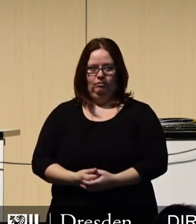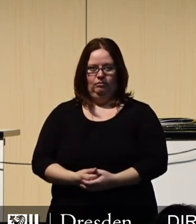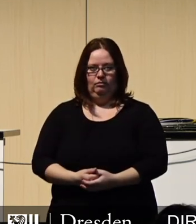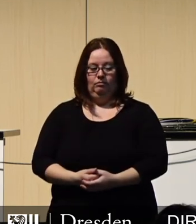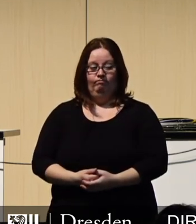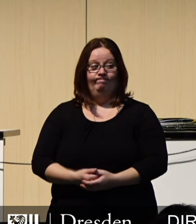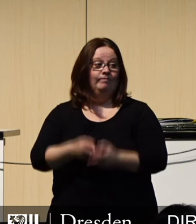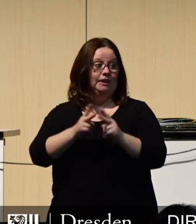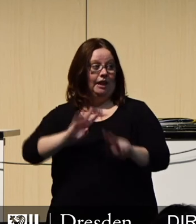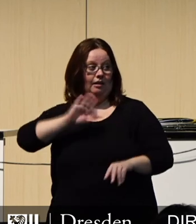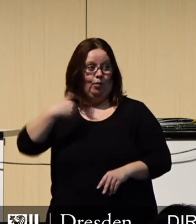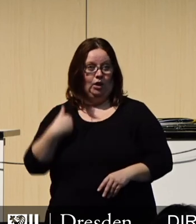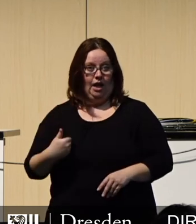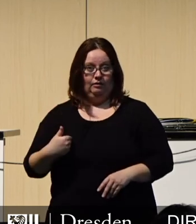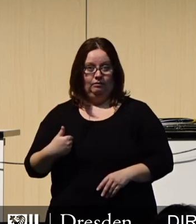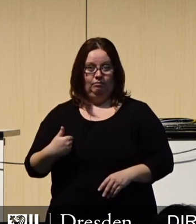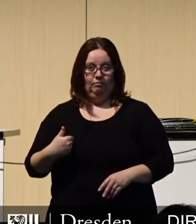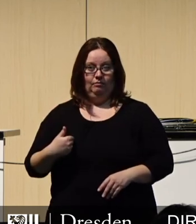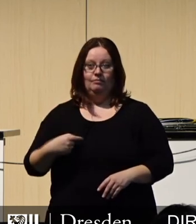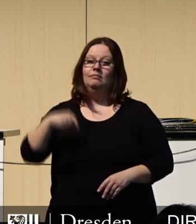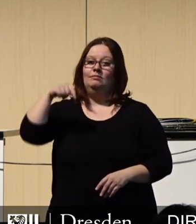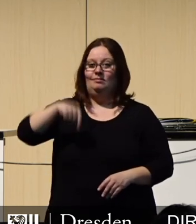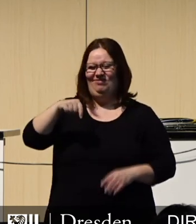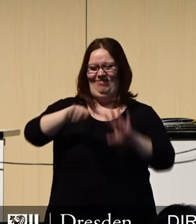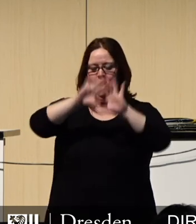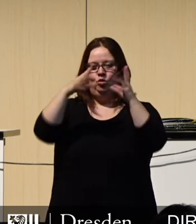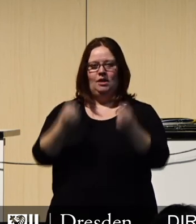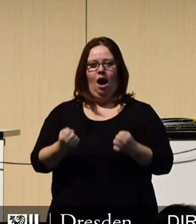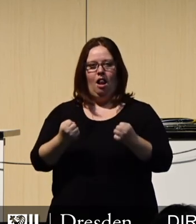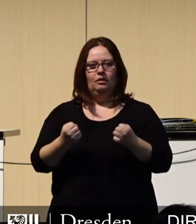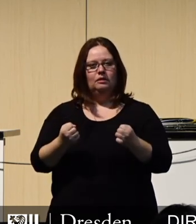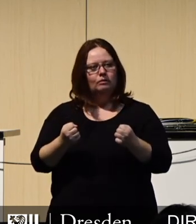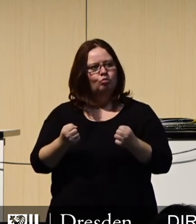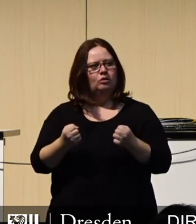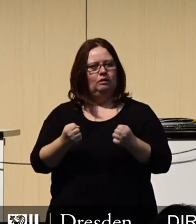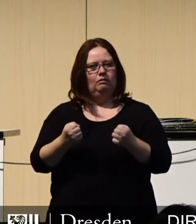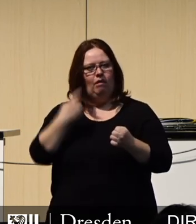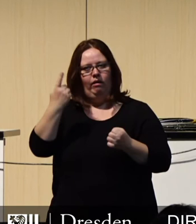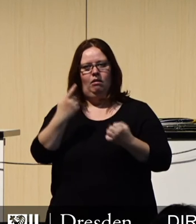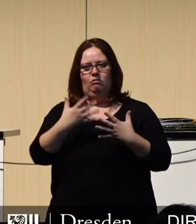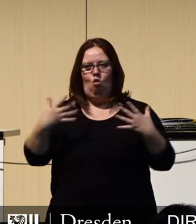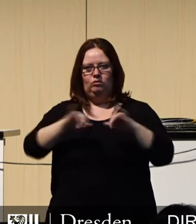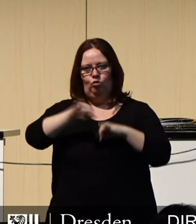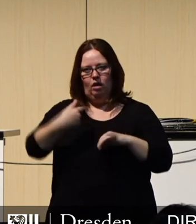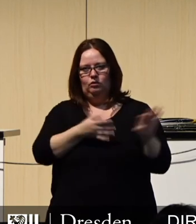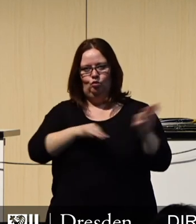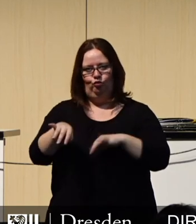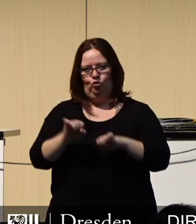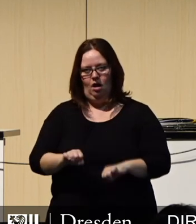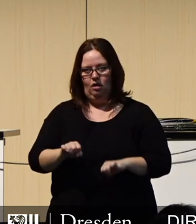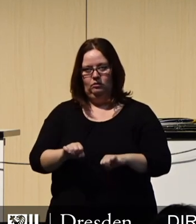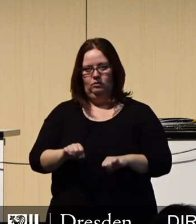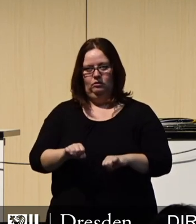Sehr geehrte Damen und Herren, mit diesem Haushalt gehen wir große Projekte an. 10 Millionen Euro